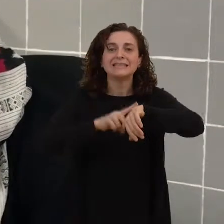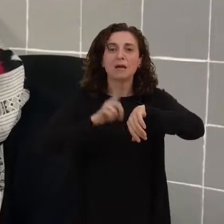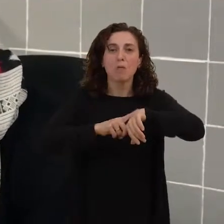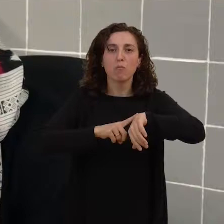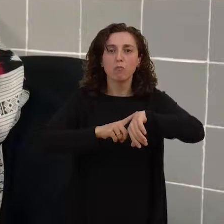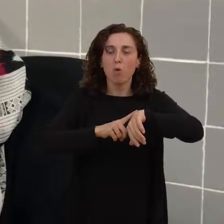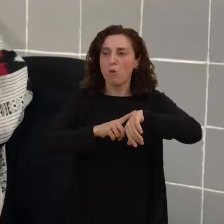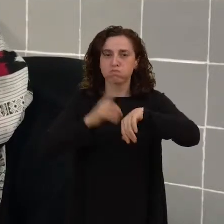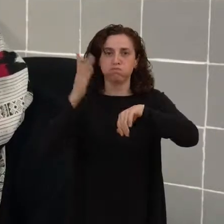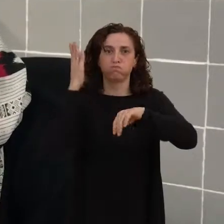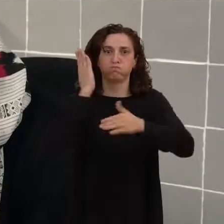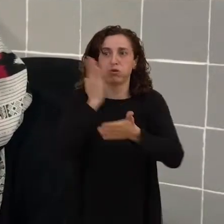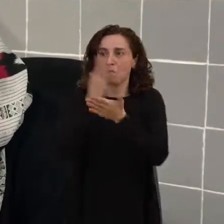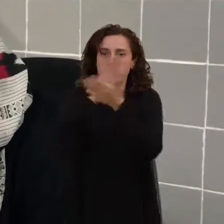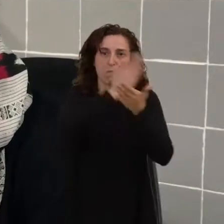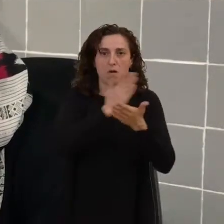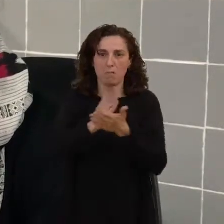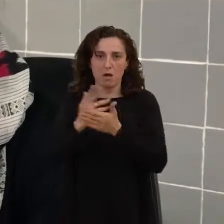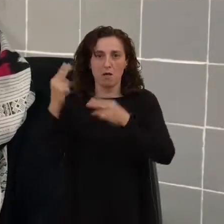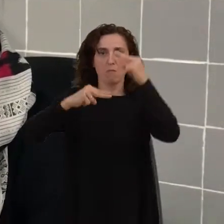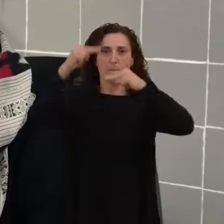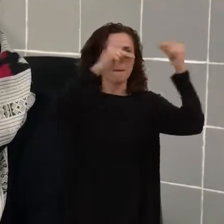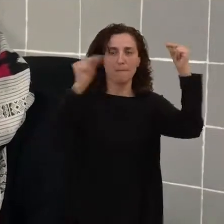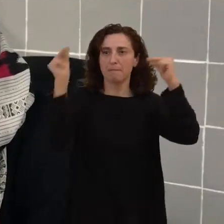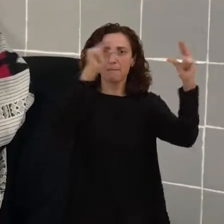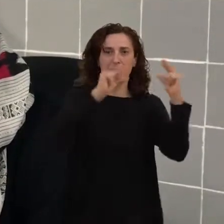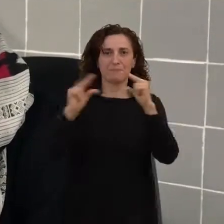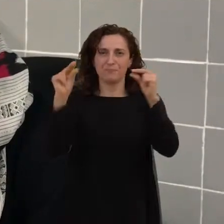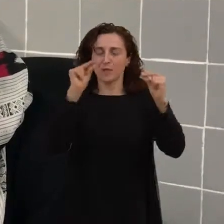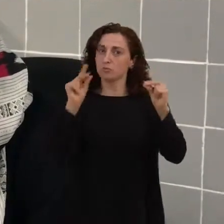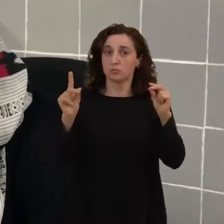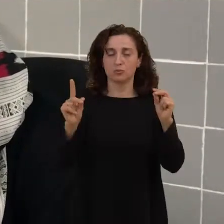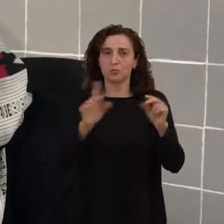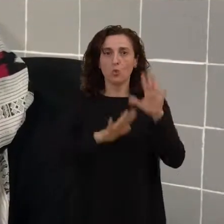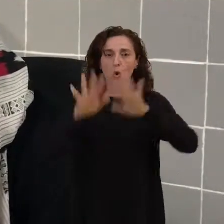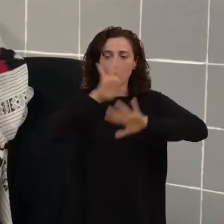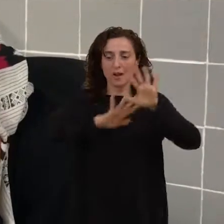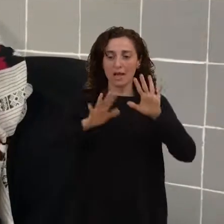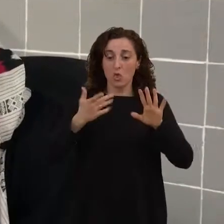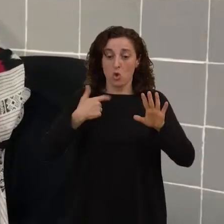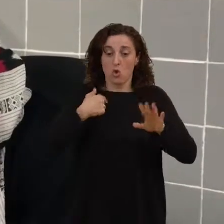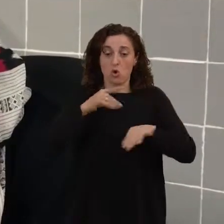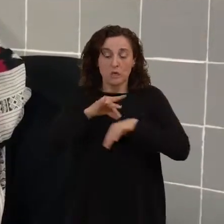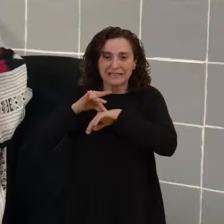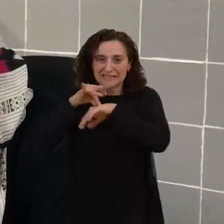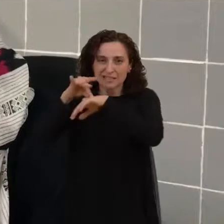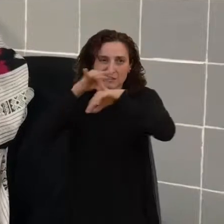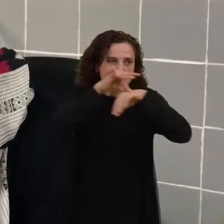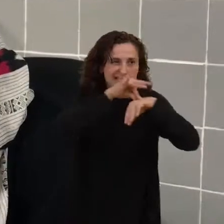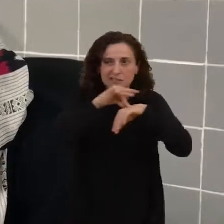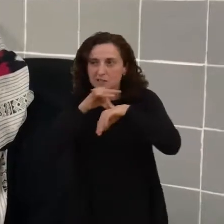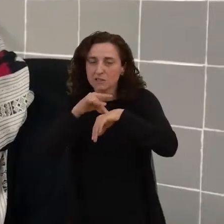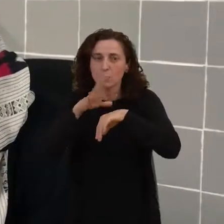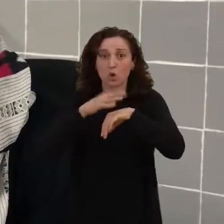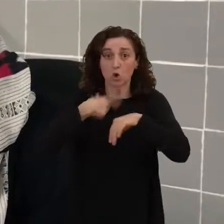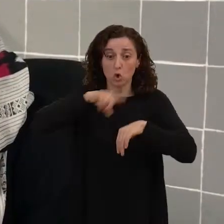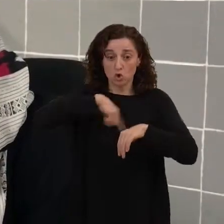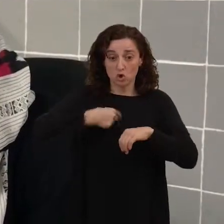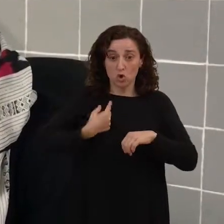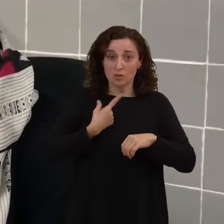mucha gente que se interrumpe y eso hace muy complicado el seguimiento por nuestra parte, porque claro, nosotros tenemos que decir lo que está diciendo